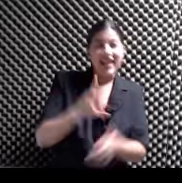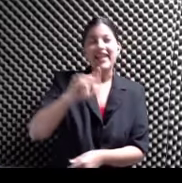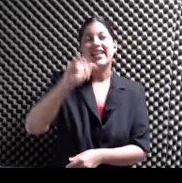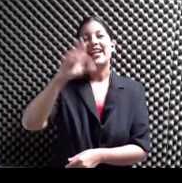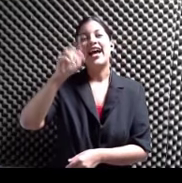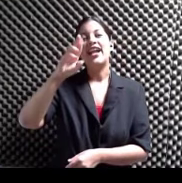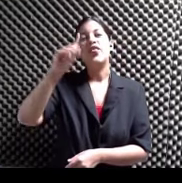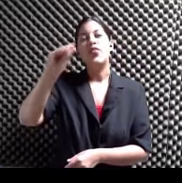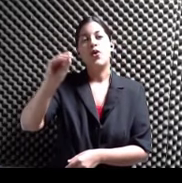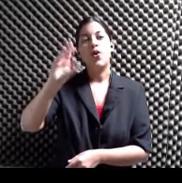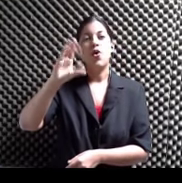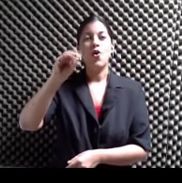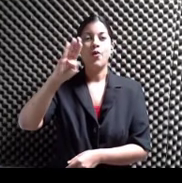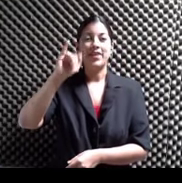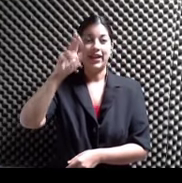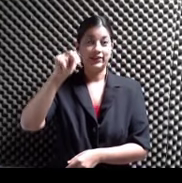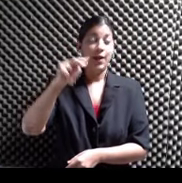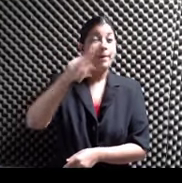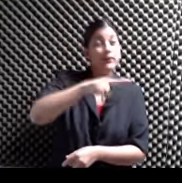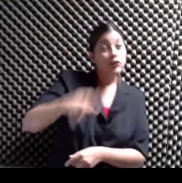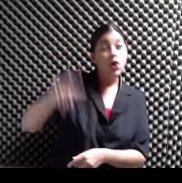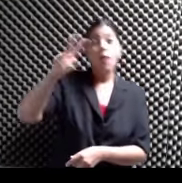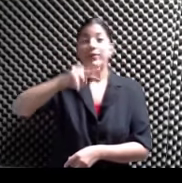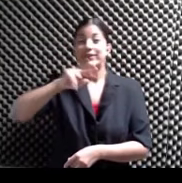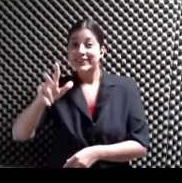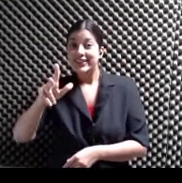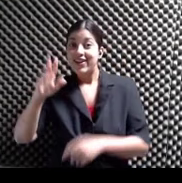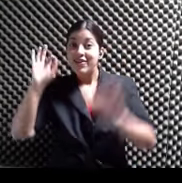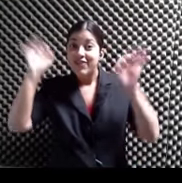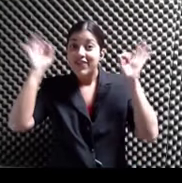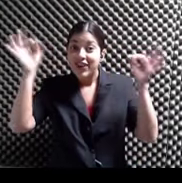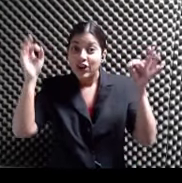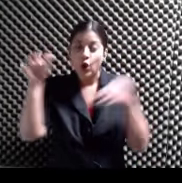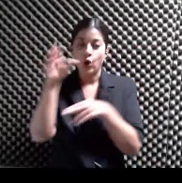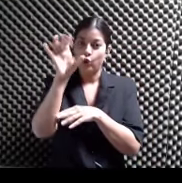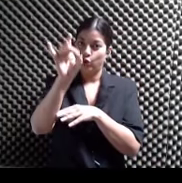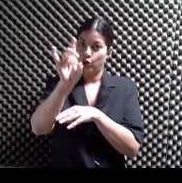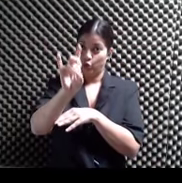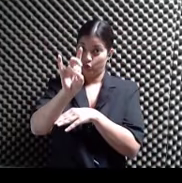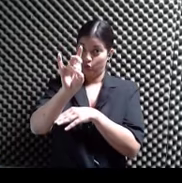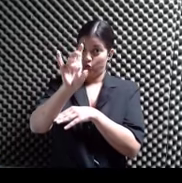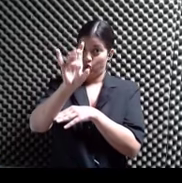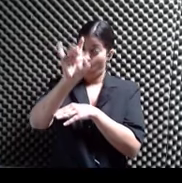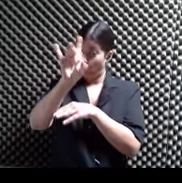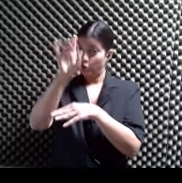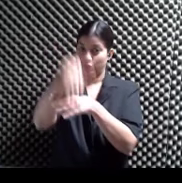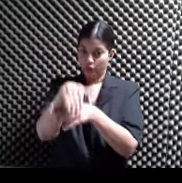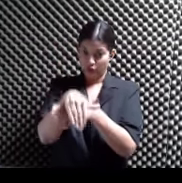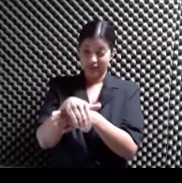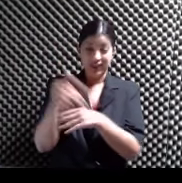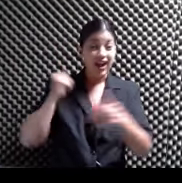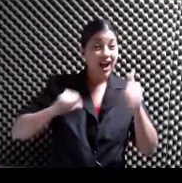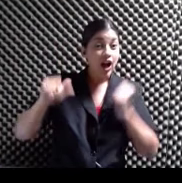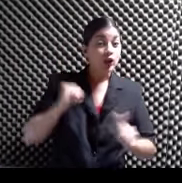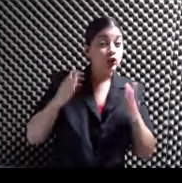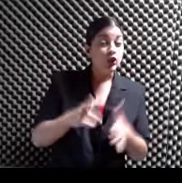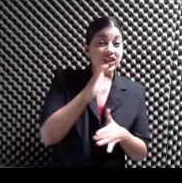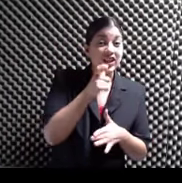22 y 23 de febrero A las 8 de la noche Y actúa ¿Sabes quién? ¿Quién? Ah, René Rodríguez Amiguito Él está ahí Y